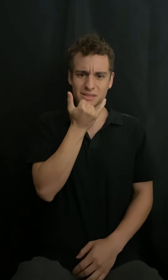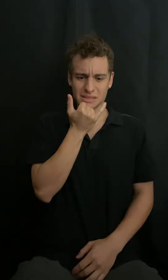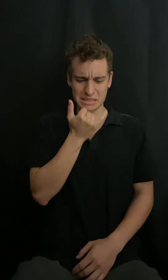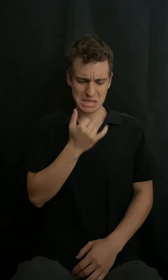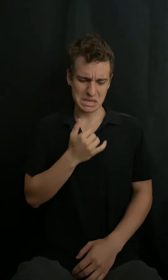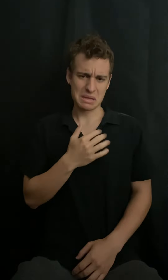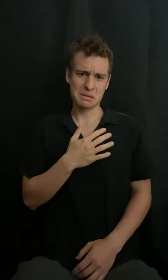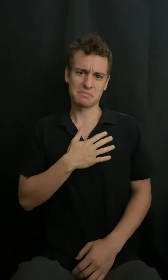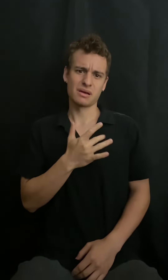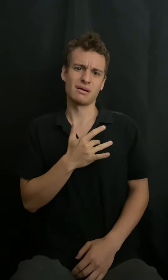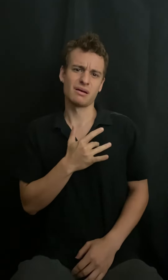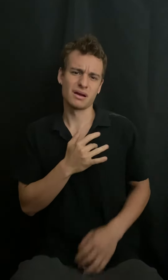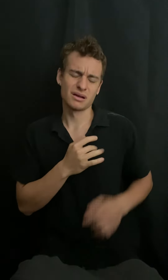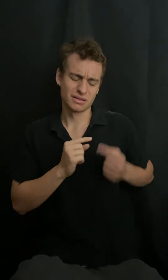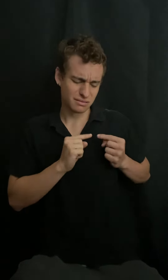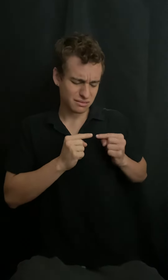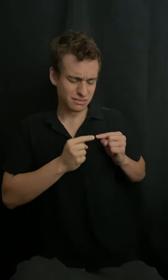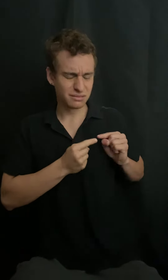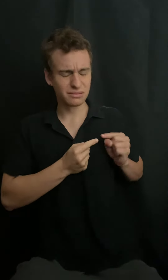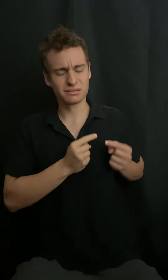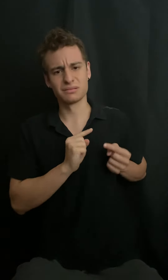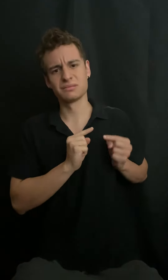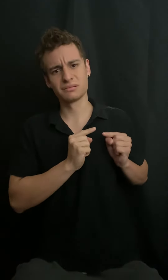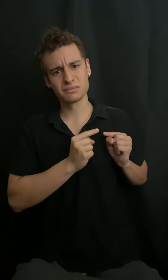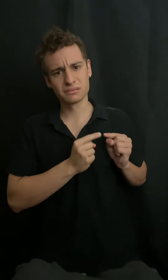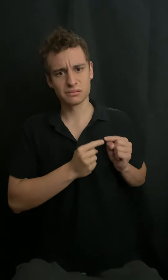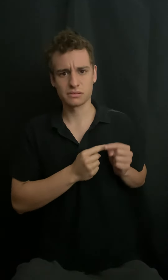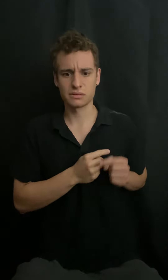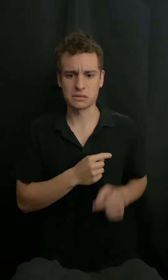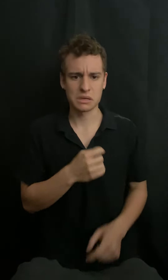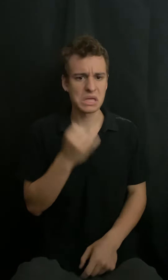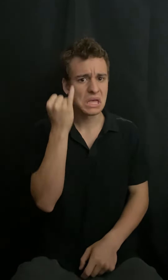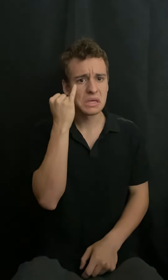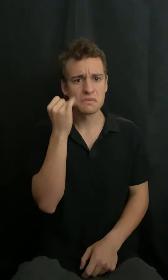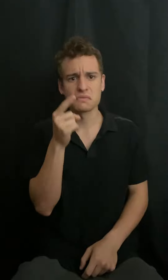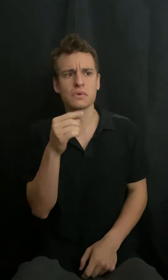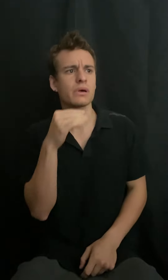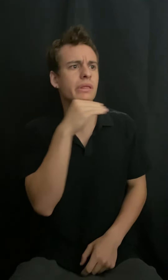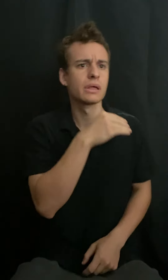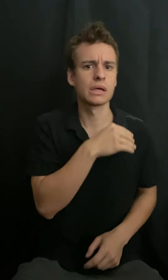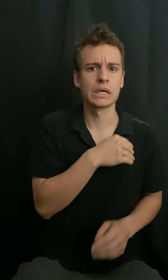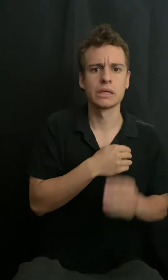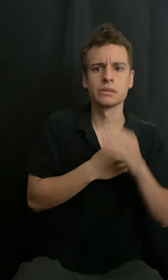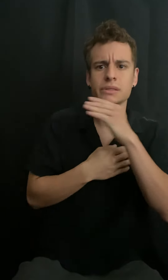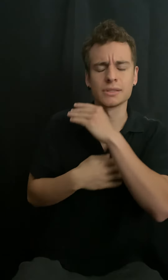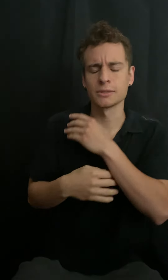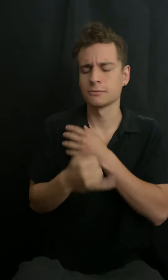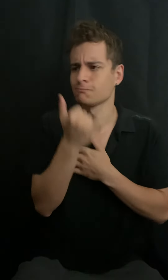el problema no es que mientas, el problema es